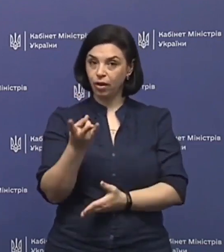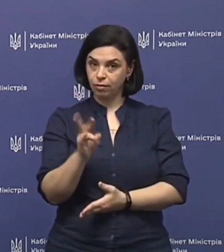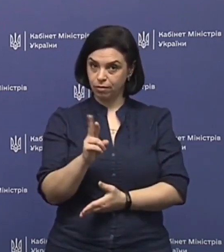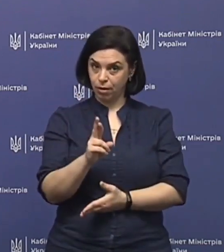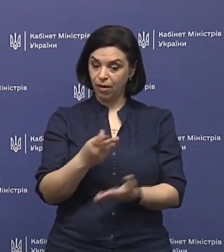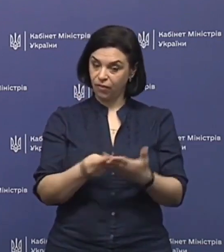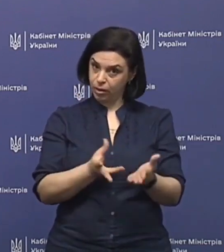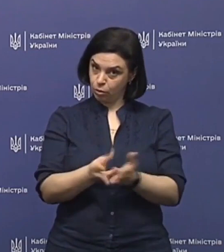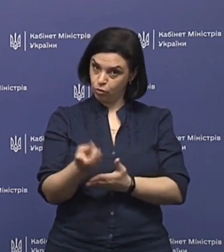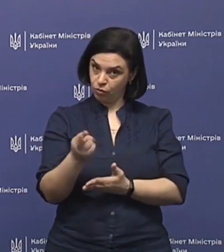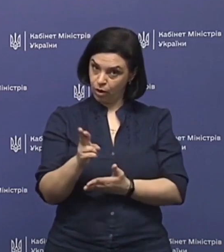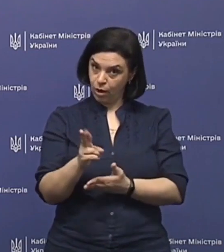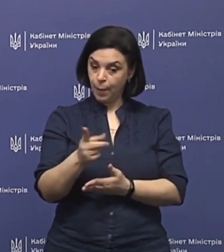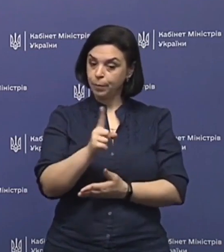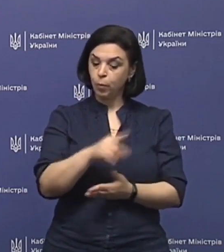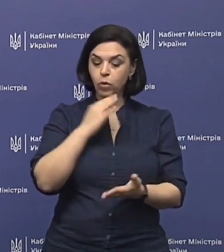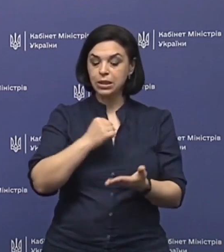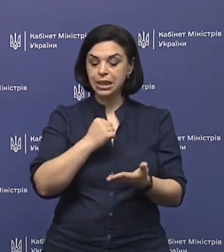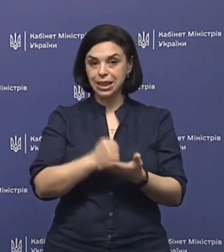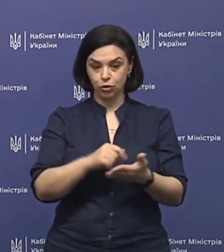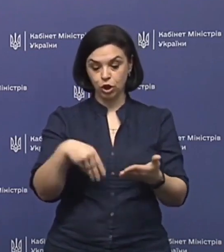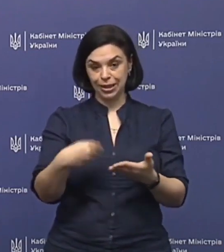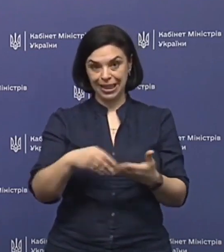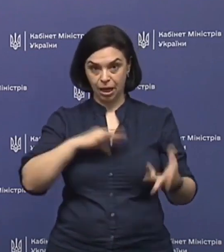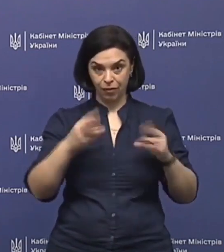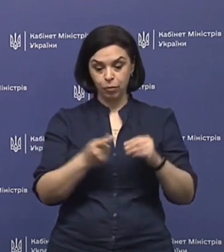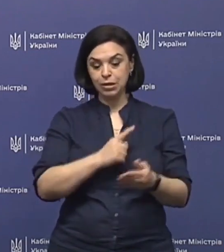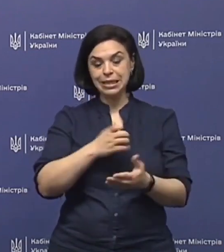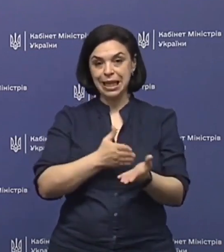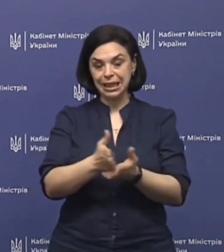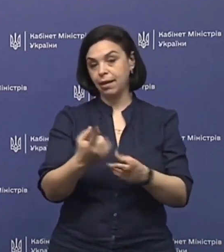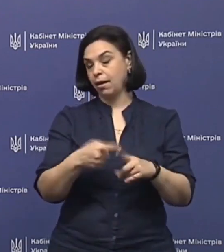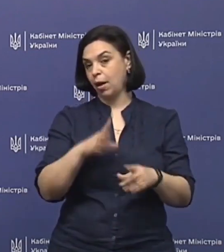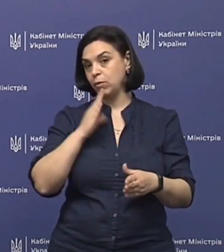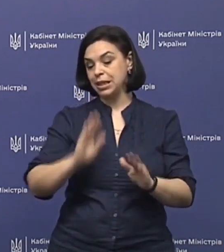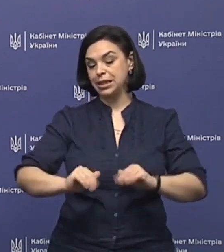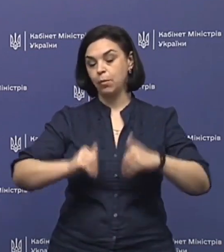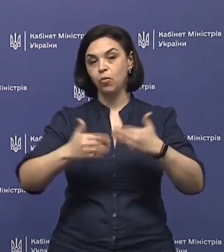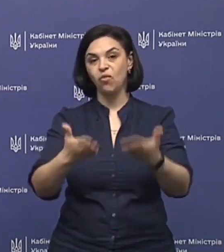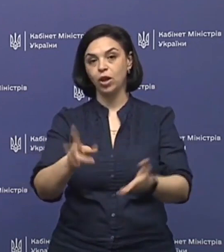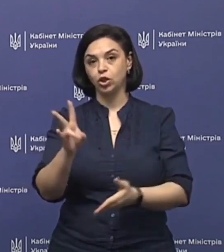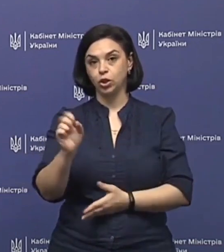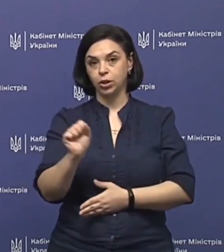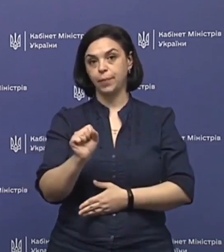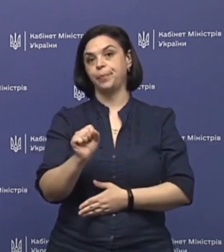по тих затверджених тарифів і по те стратегії, яка була запроваджена,